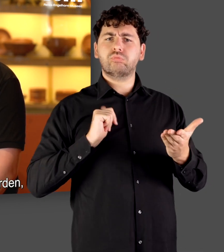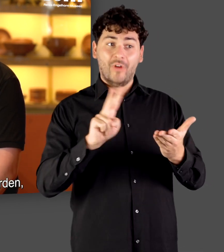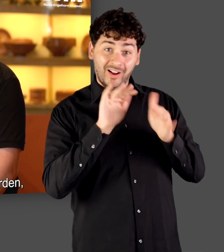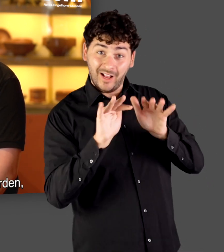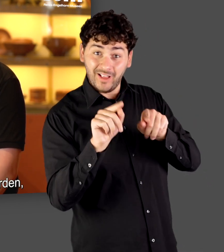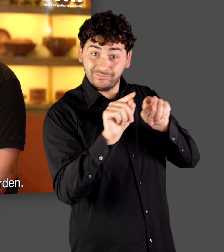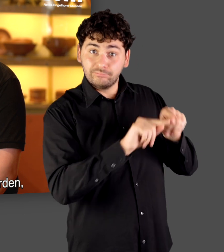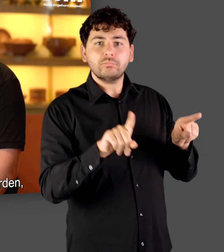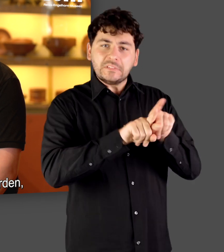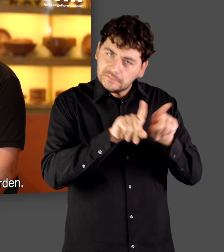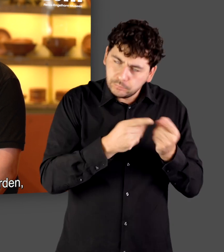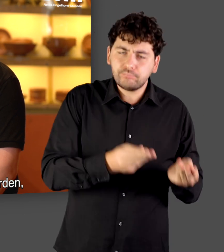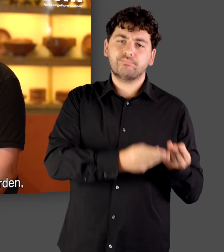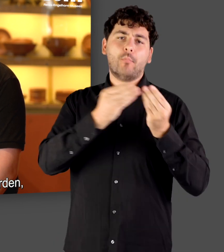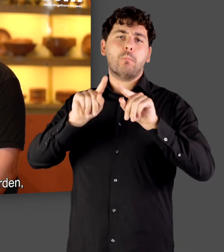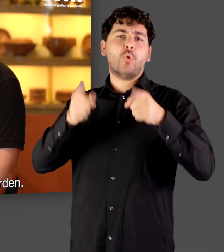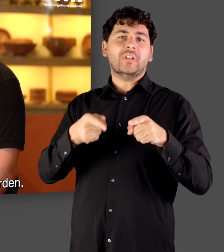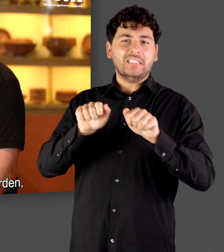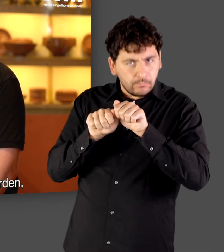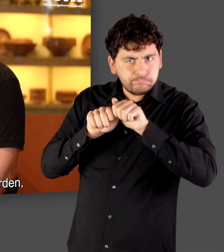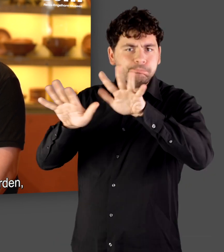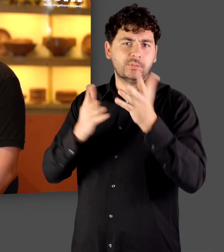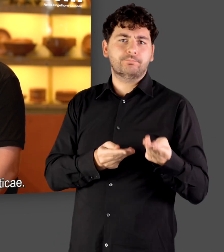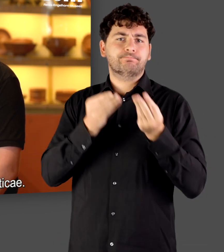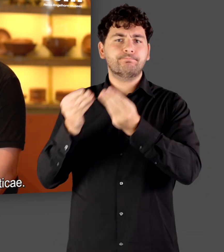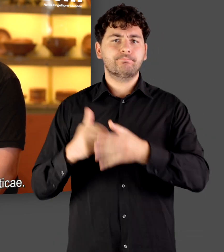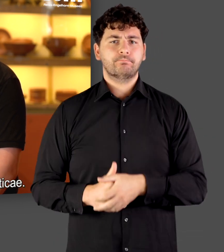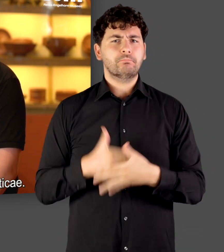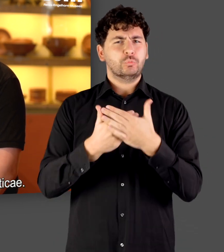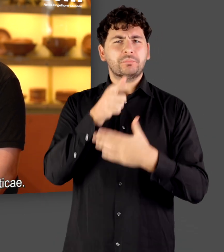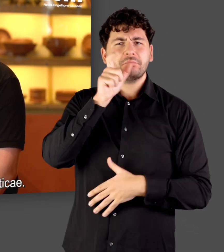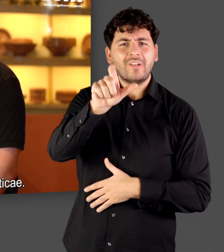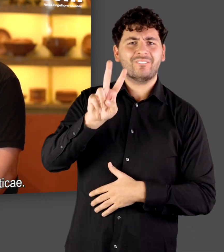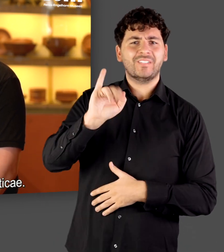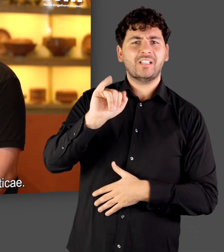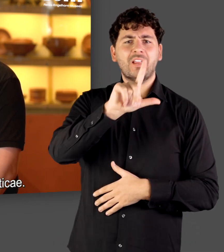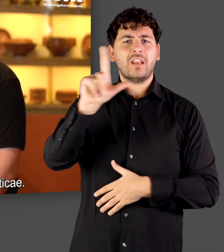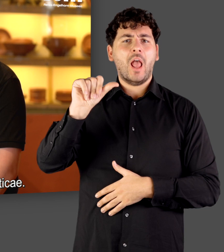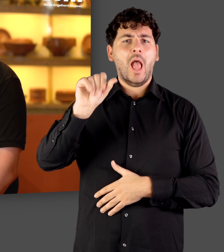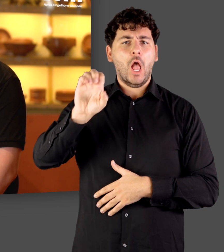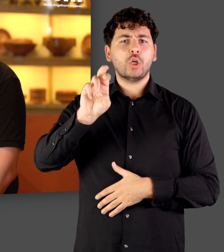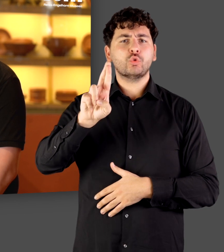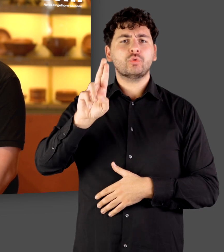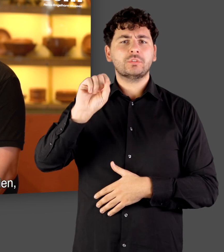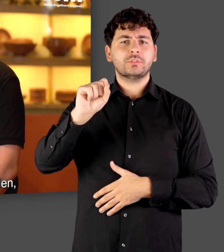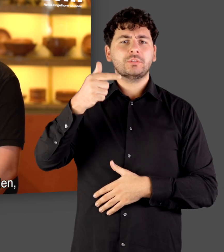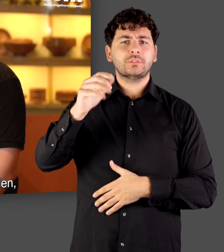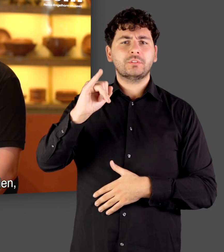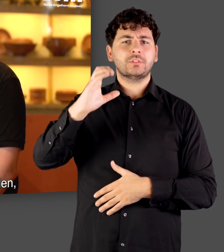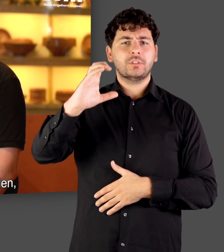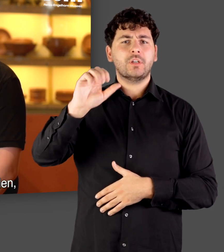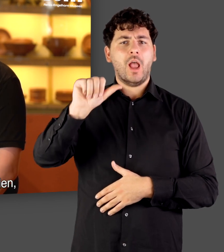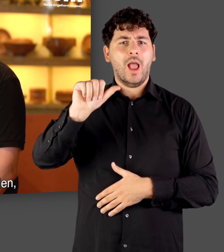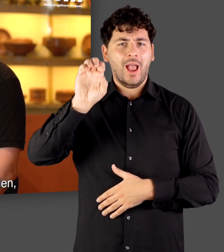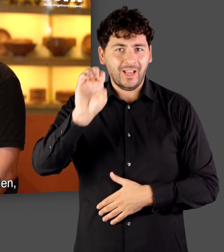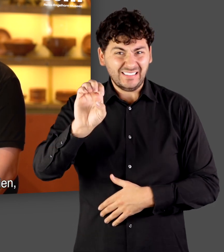italischen Bereich hatte, auch in die Provinzen überführt wurden, gerade in den berühmten Villa Erustikei. Also Villa in diesem